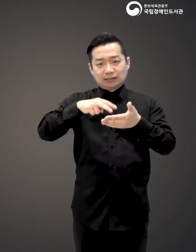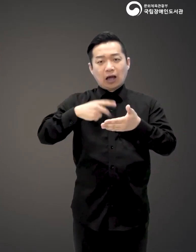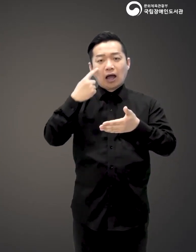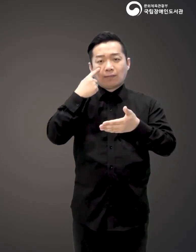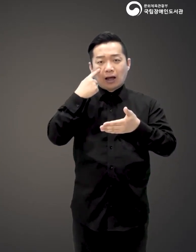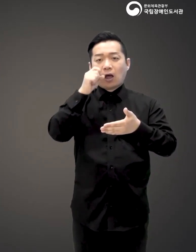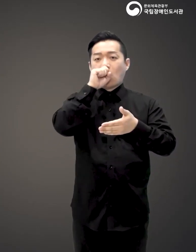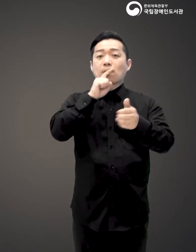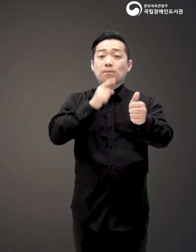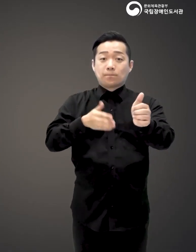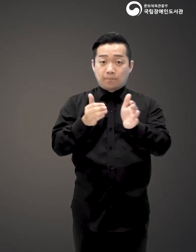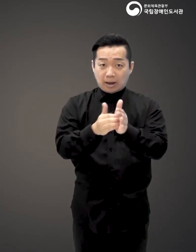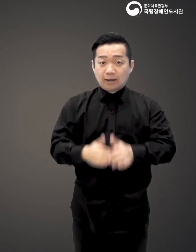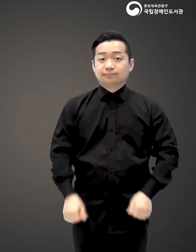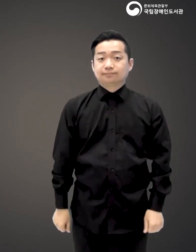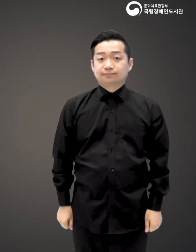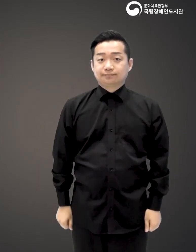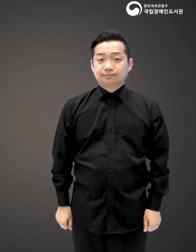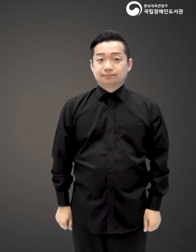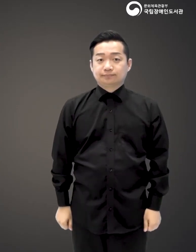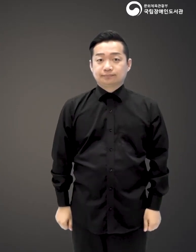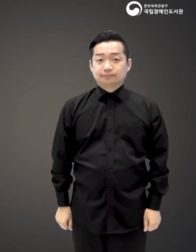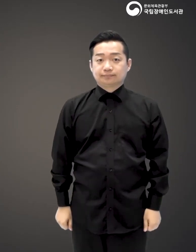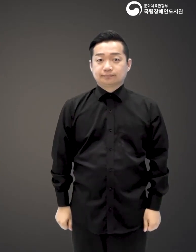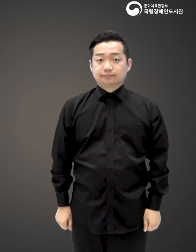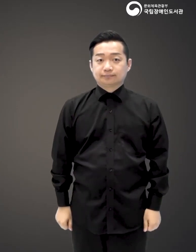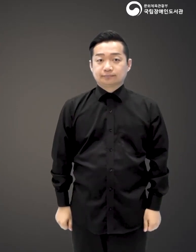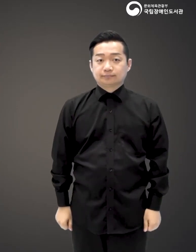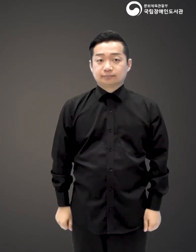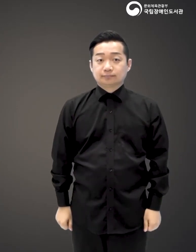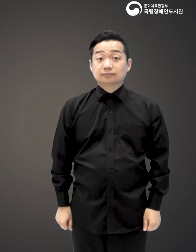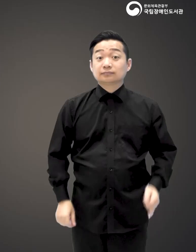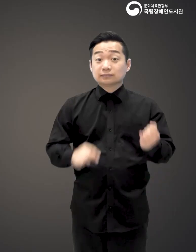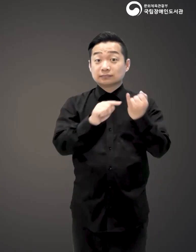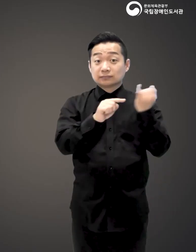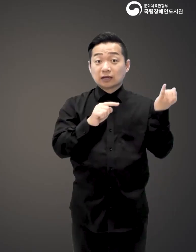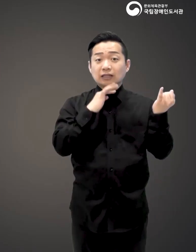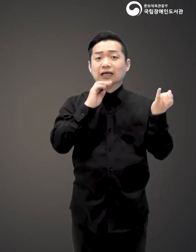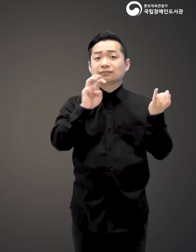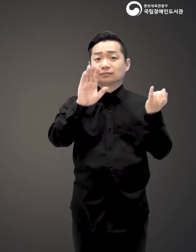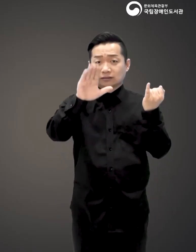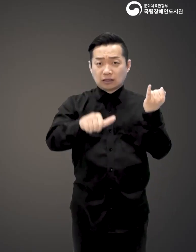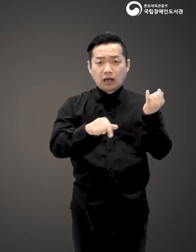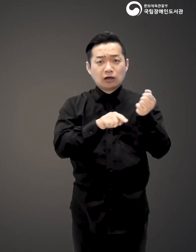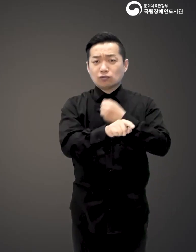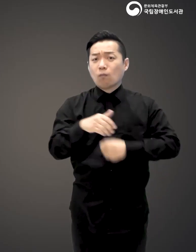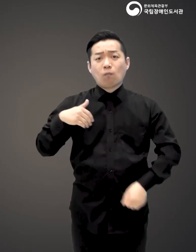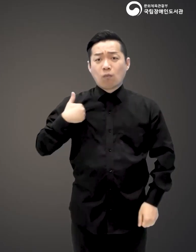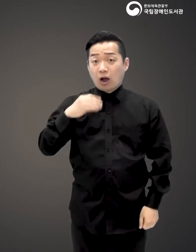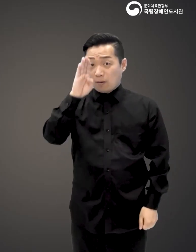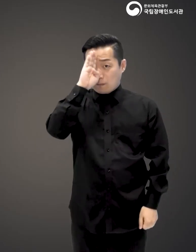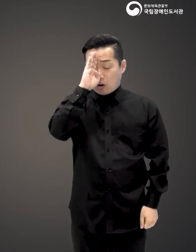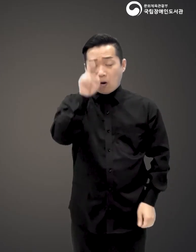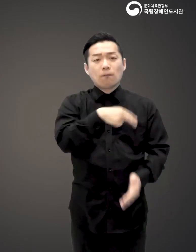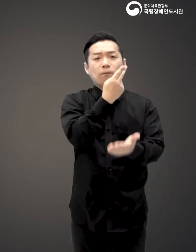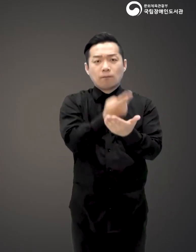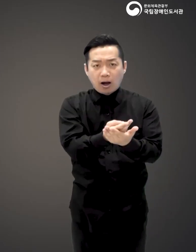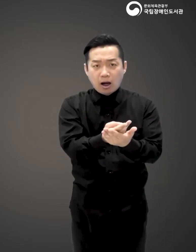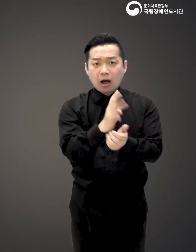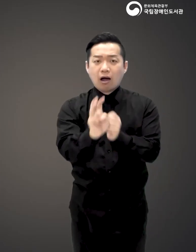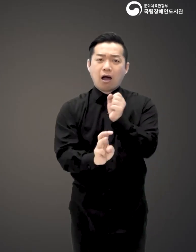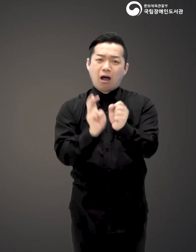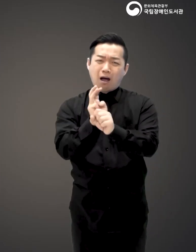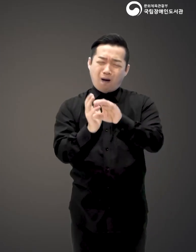받아들여졌으면 좋겠다고 말했는데요 사실 그녀는 30세 때 원인을 알 수 없는 병으로